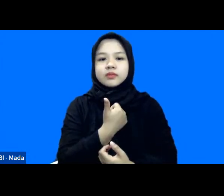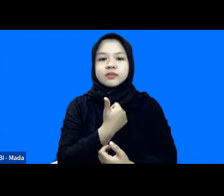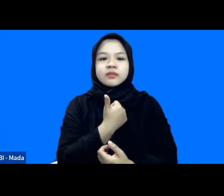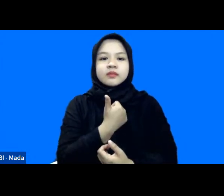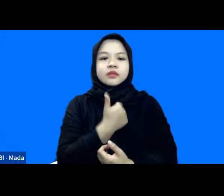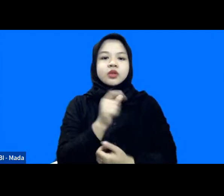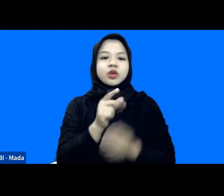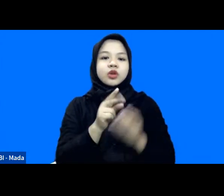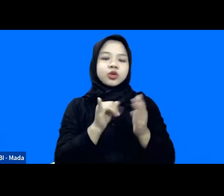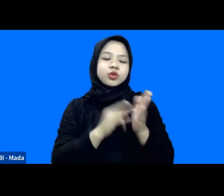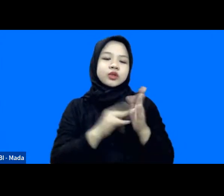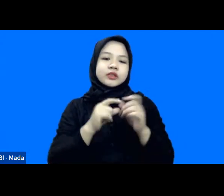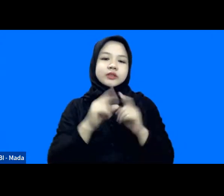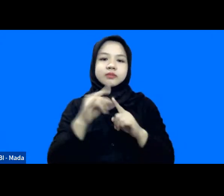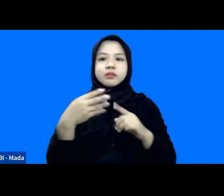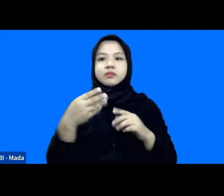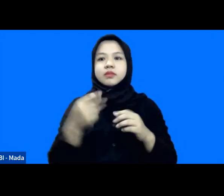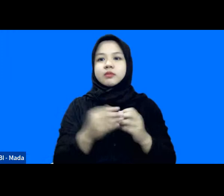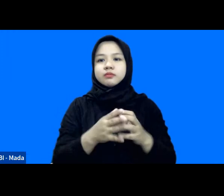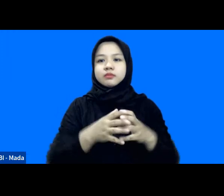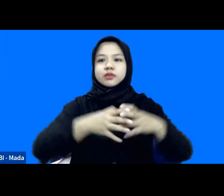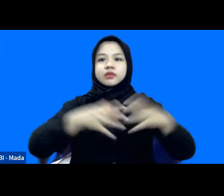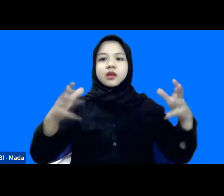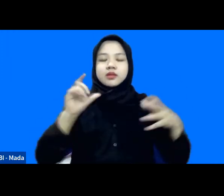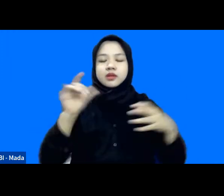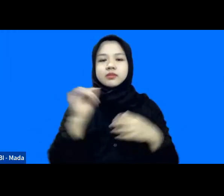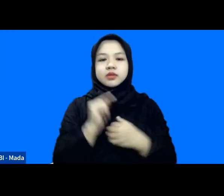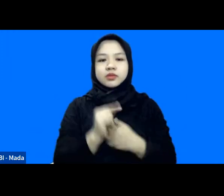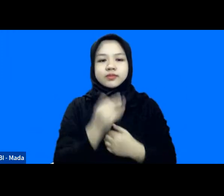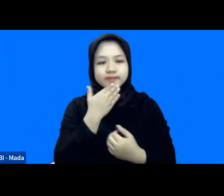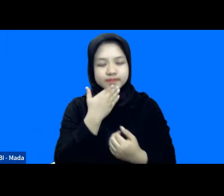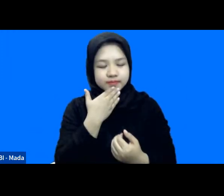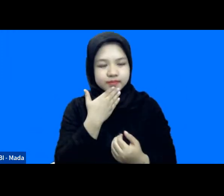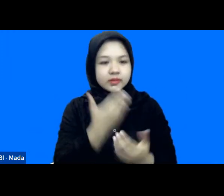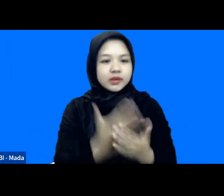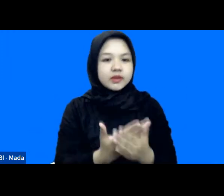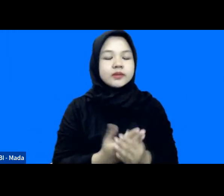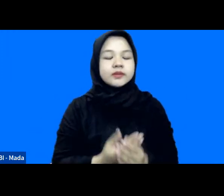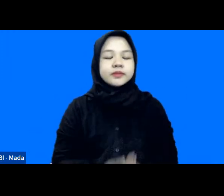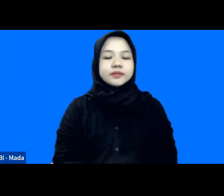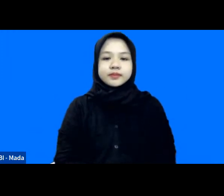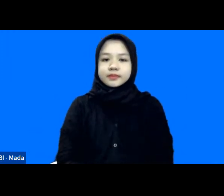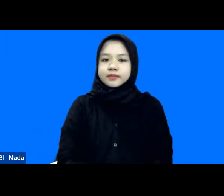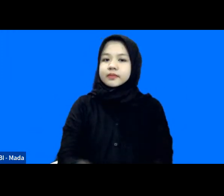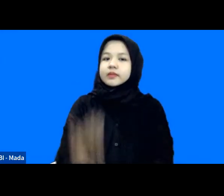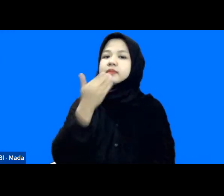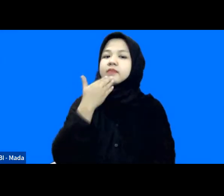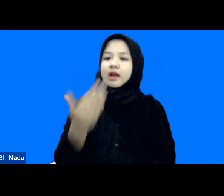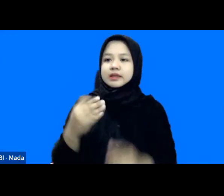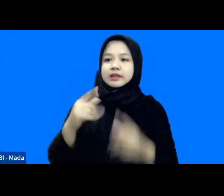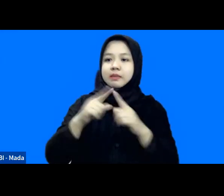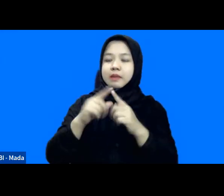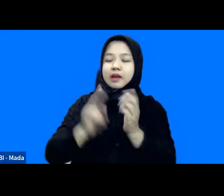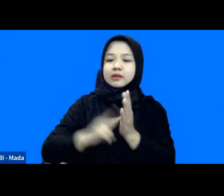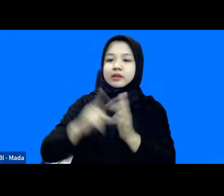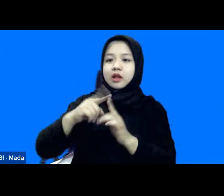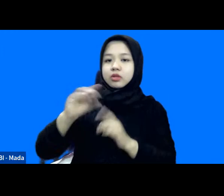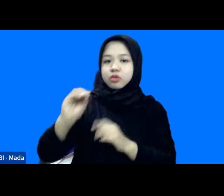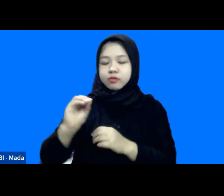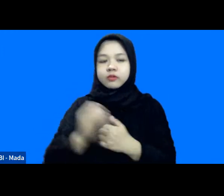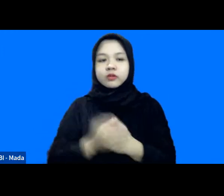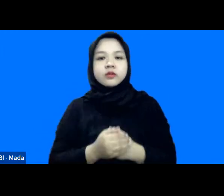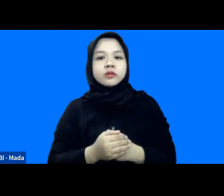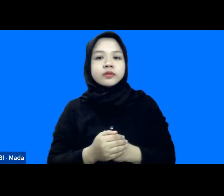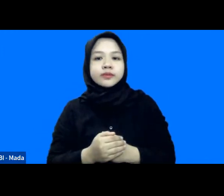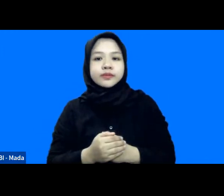Inspire juga bisa semakin besar dengan cara seperti itu terima kasih Mas Rio thank you Mas Anto terima kasih